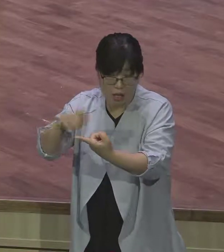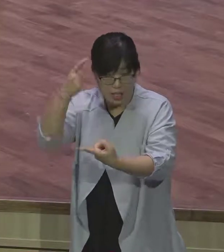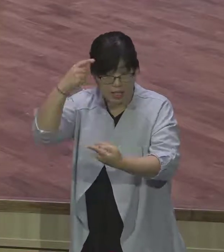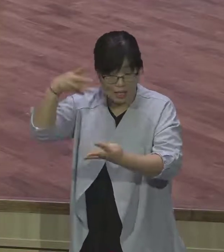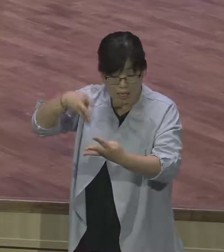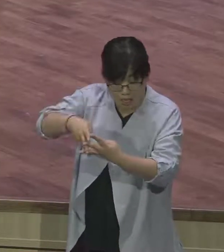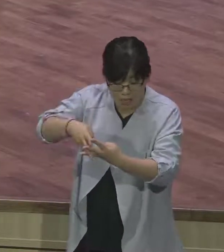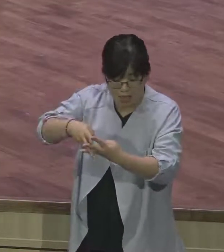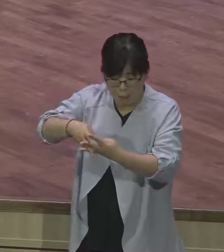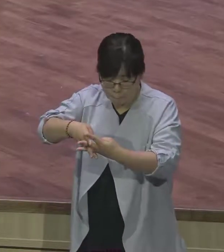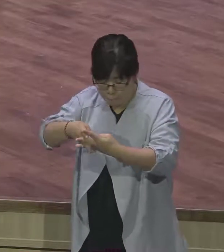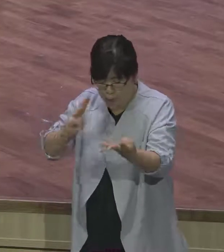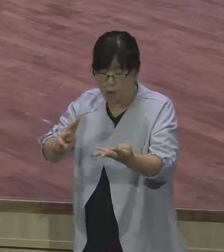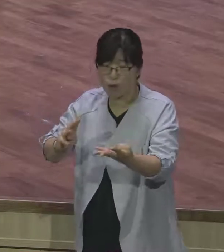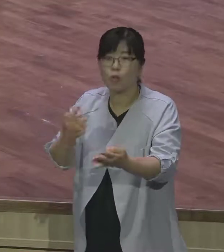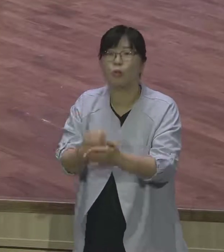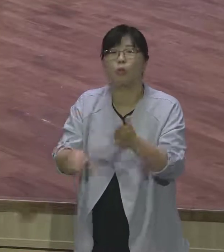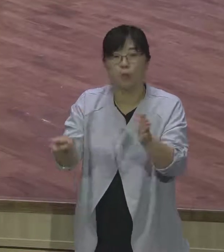준비기간이라고 볼 수가 있어요.